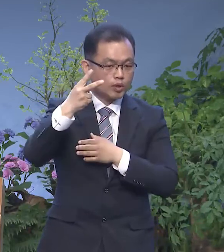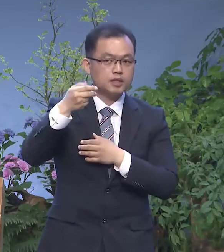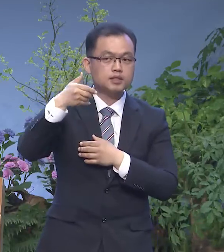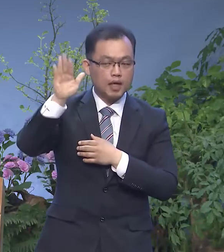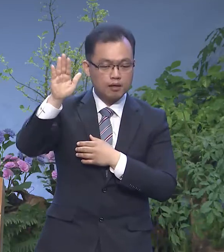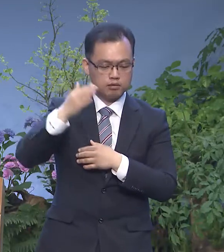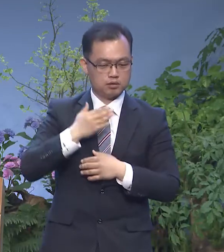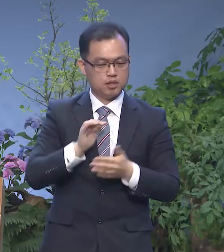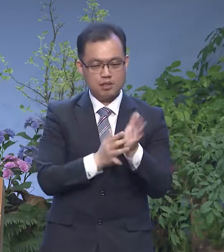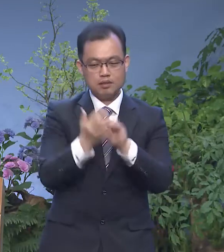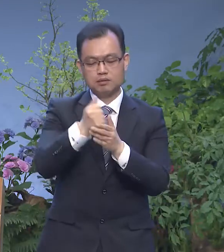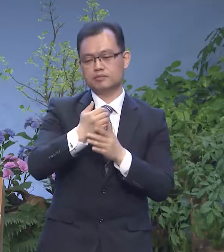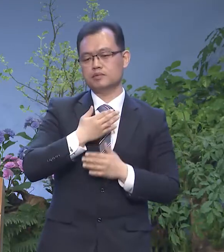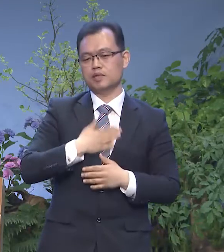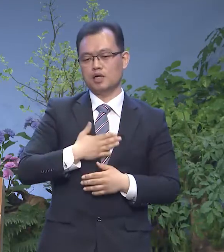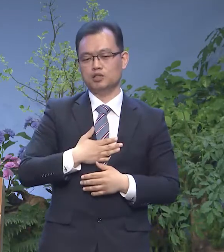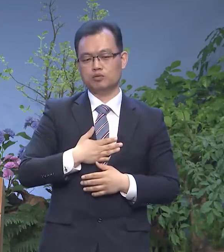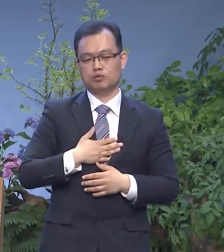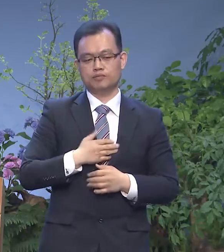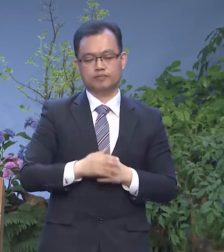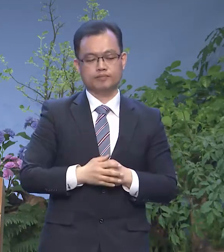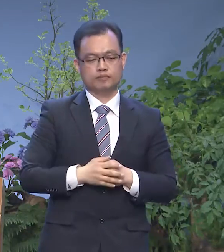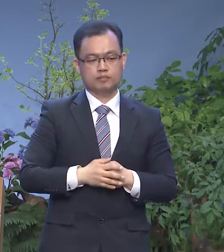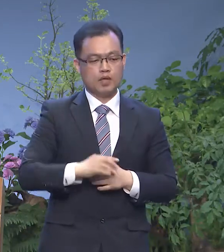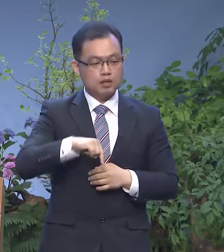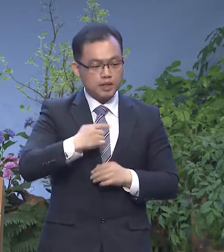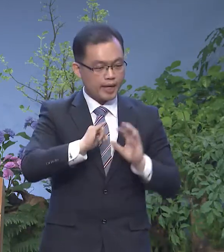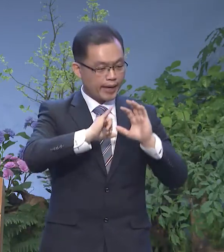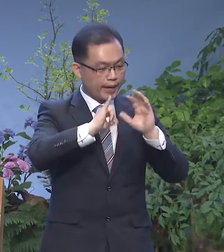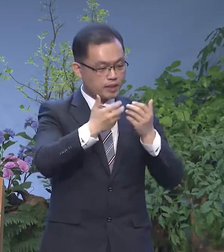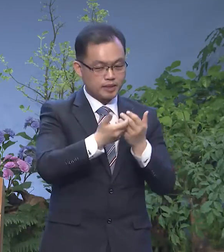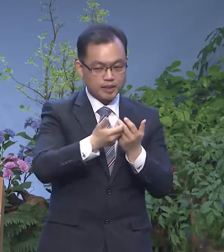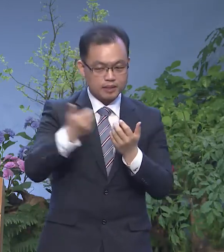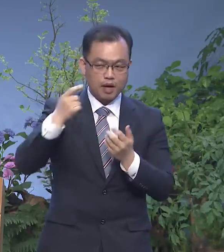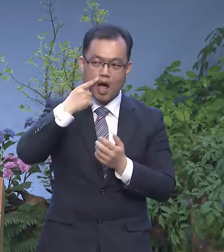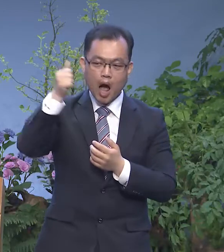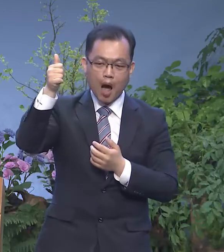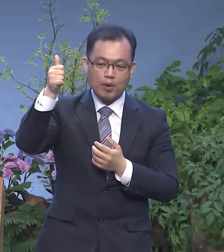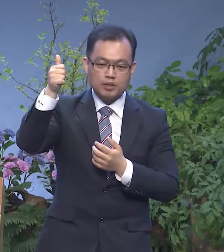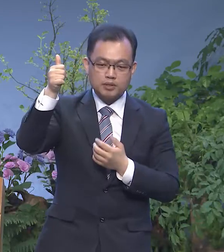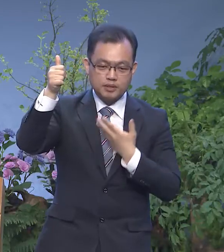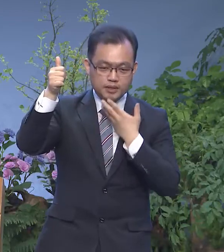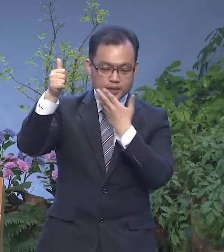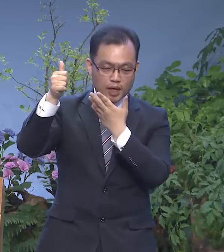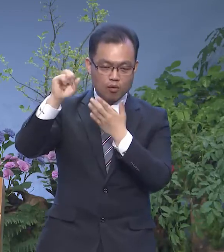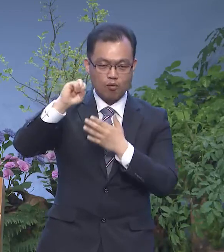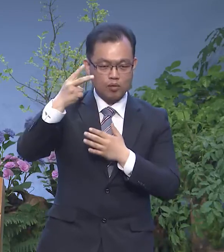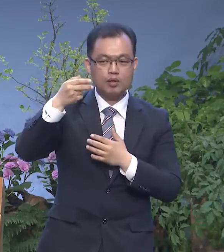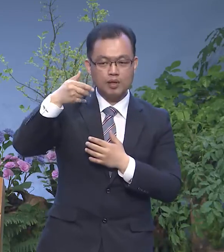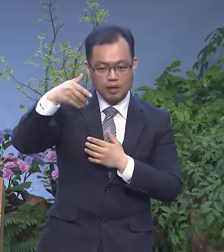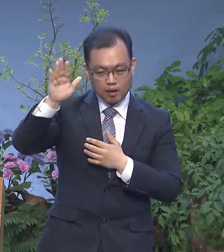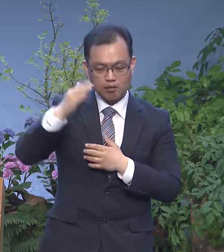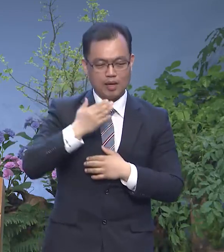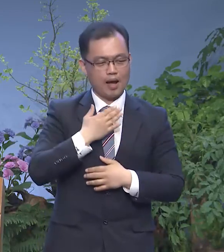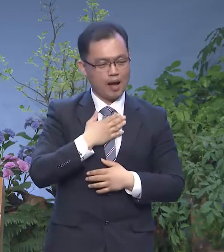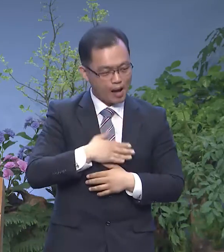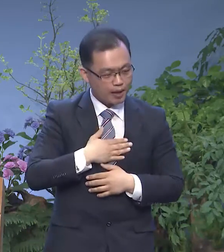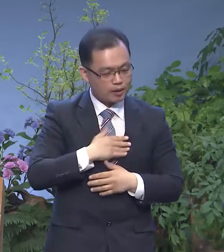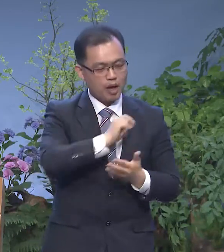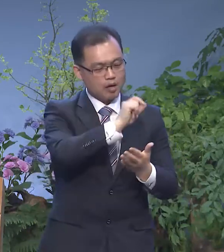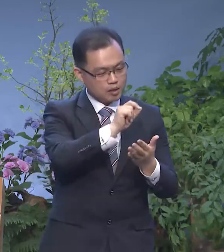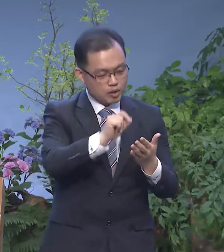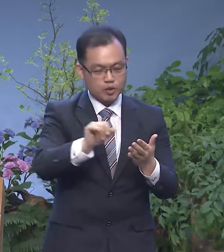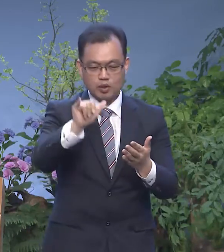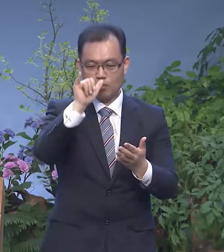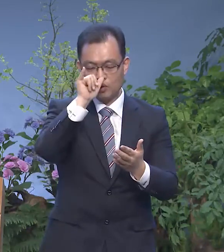1절에도 예수께서 자기가 세상을 떠나 아버지께로 돌아갈 때를 아셨다라고 말씀하고 있는